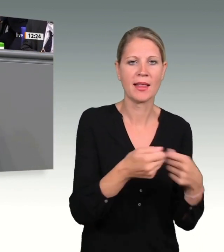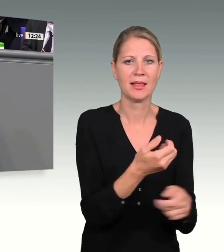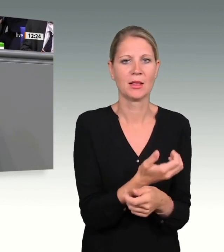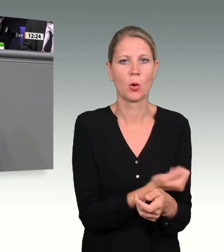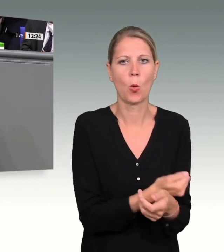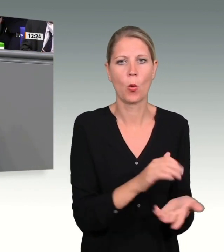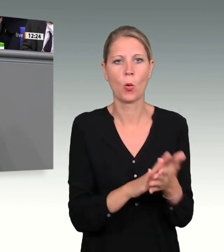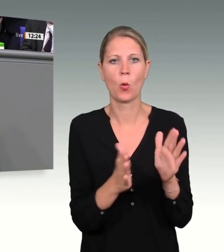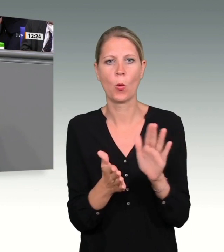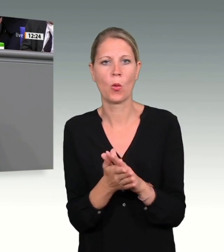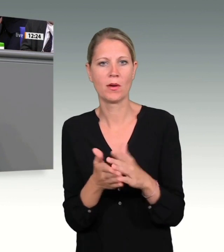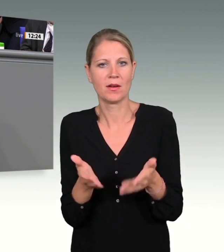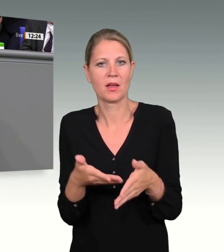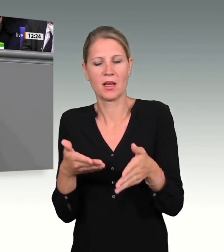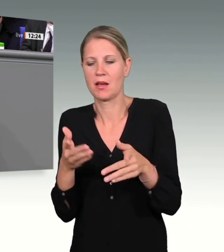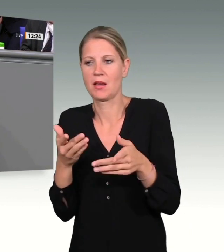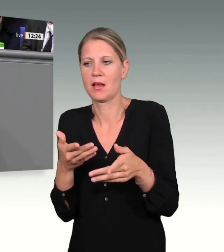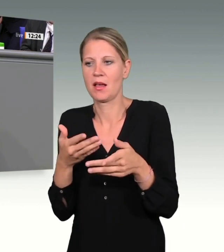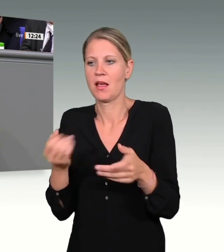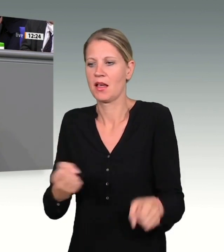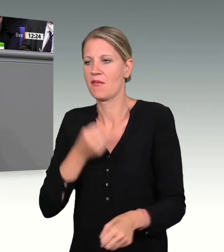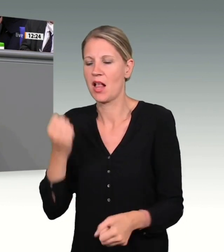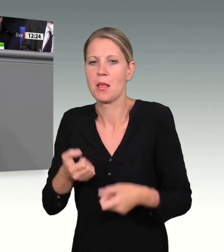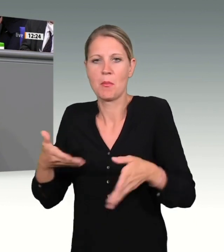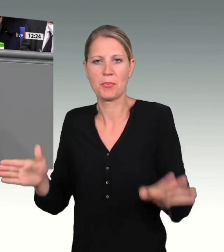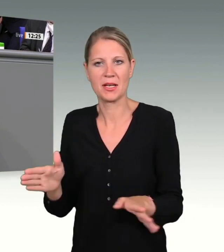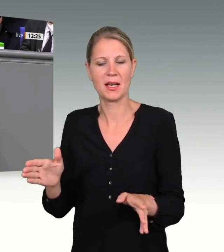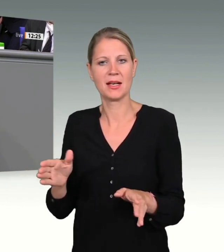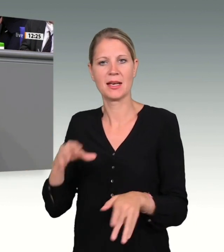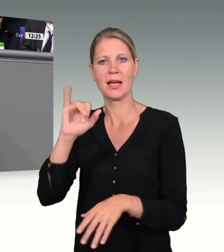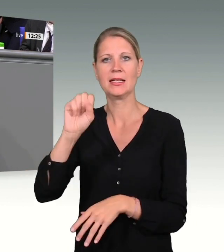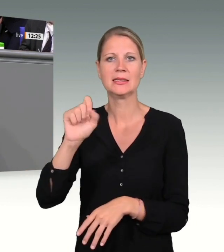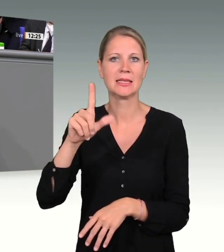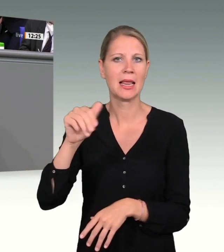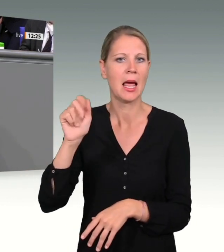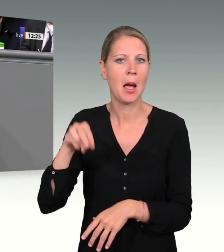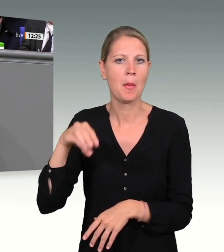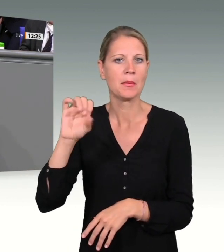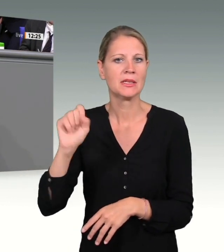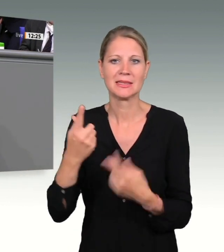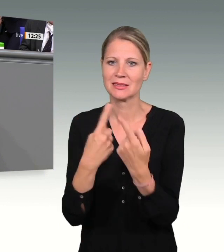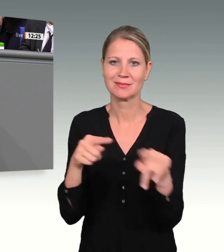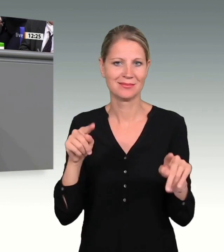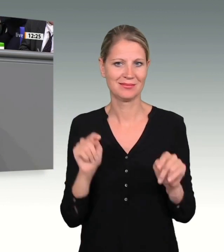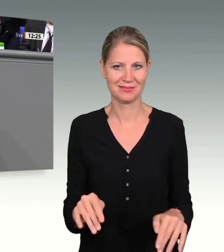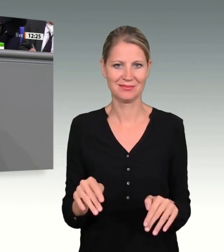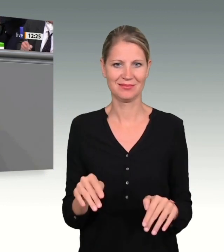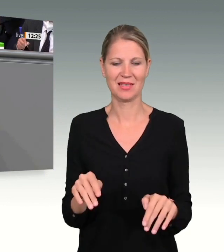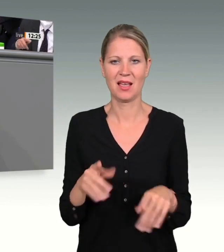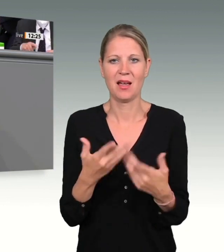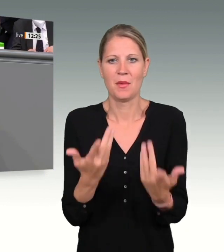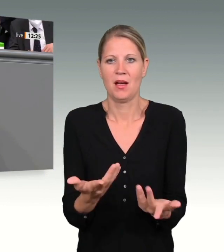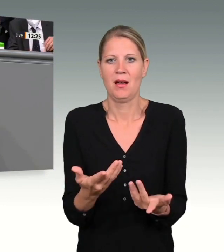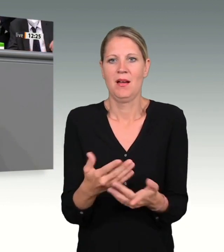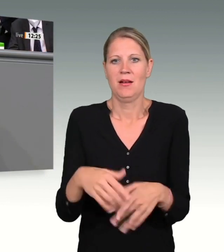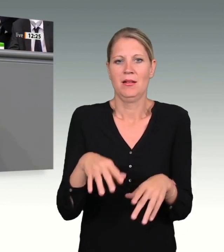am Ende war und die Rechtsgrundlagen für die polizeiliche Überwachung Amris ausliefen, nie geprüft wurde, ob der Verfassungsschutz hätte in die Bresche springen können.